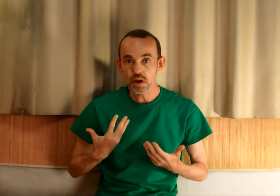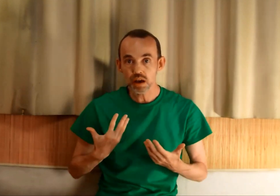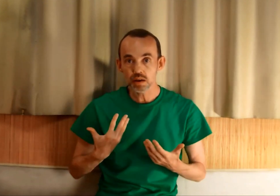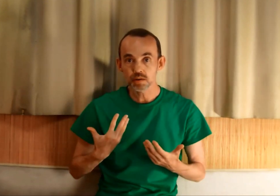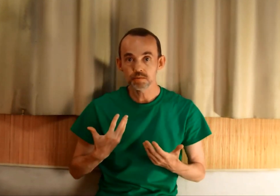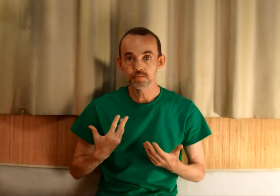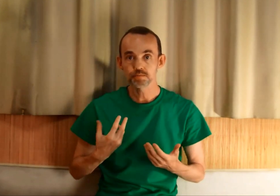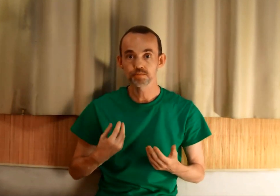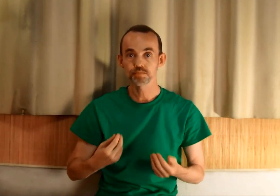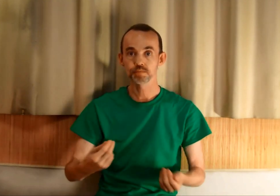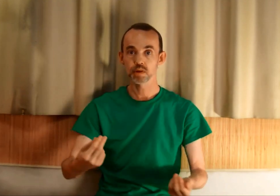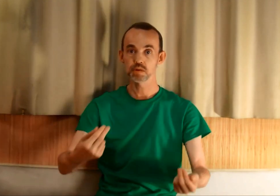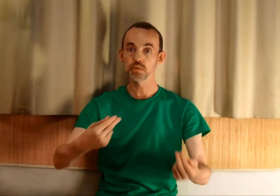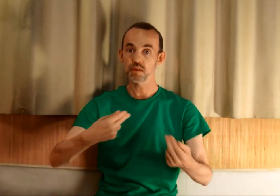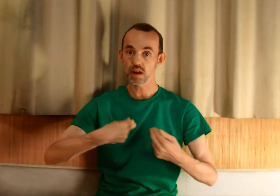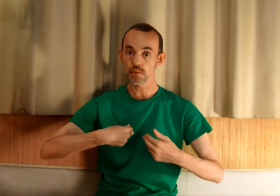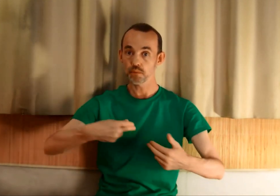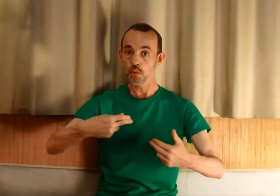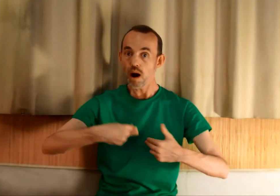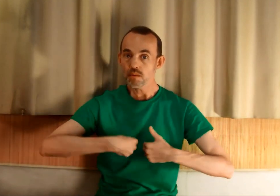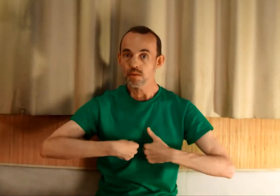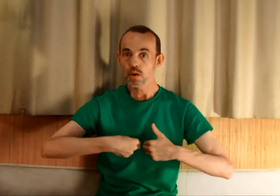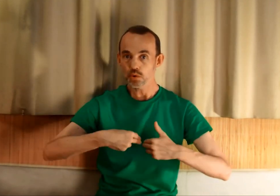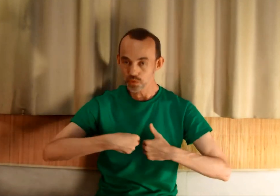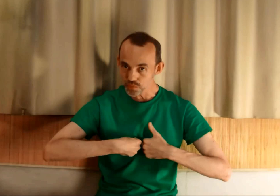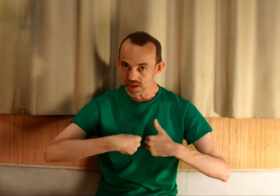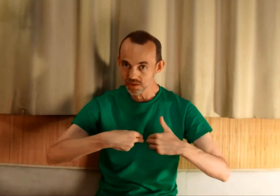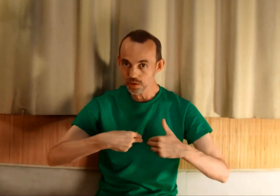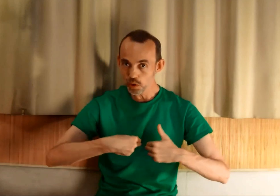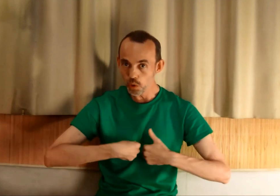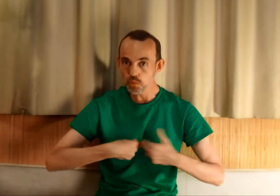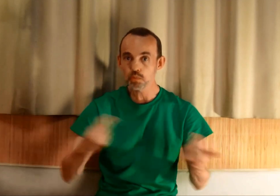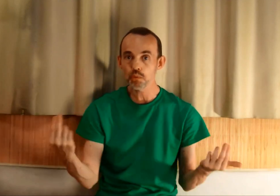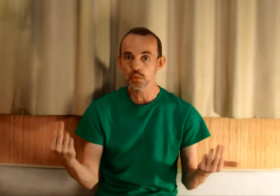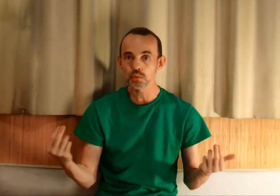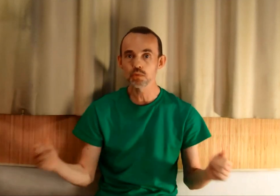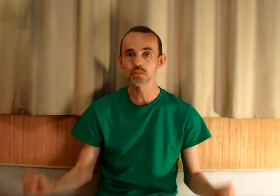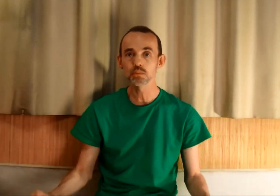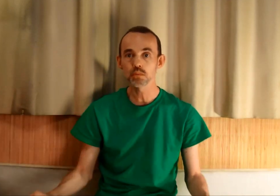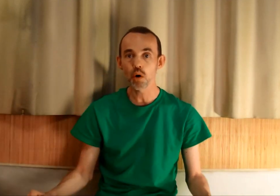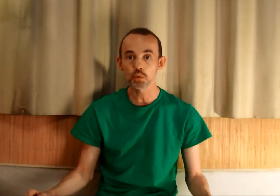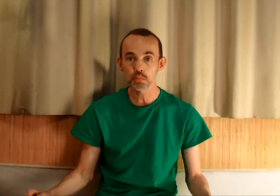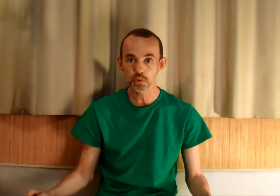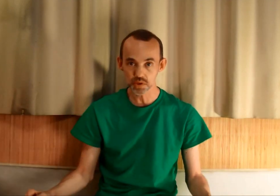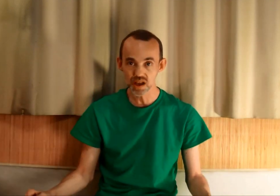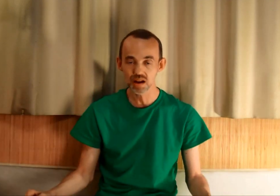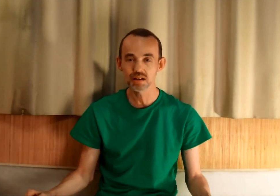vous créer si vous avez la foi en ce que vous êtes au plus profond de vous, en votre potentiel.